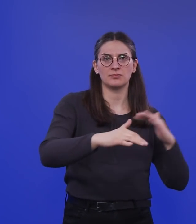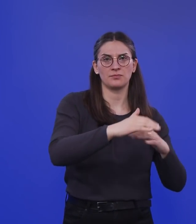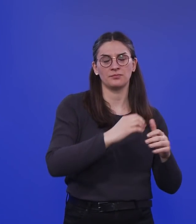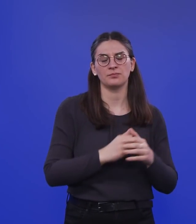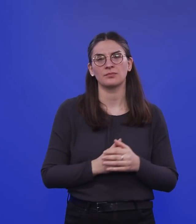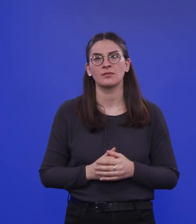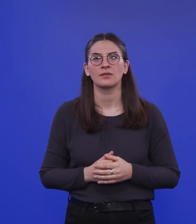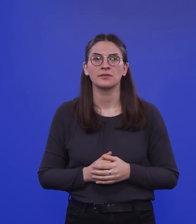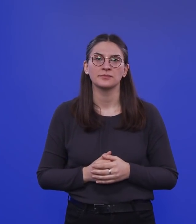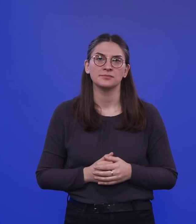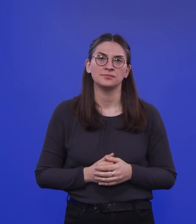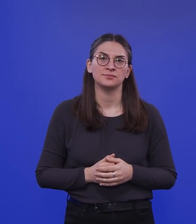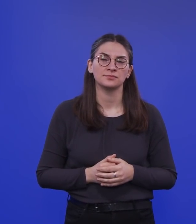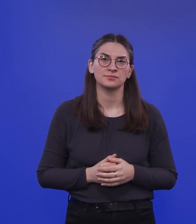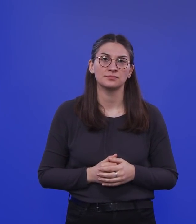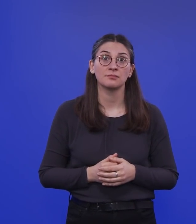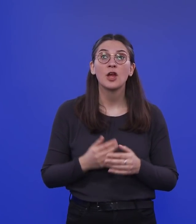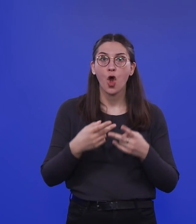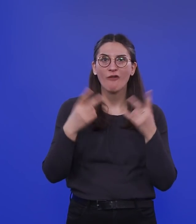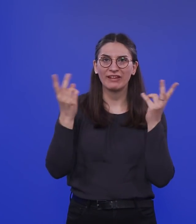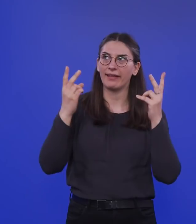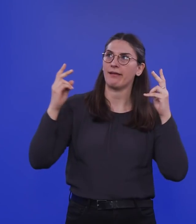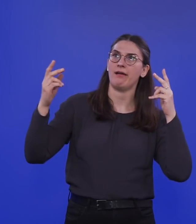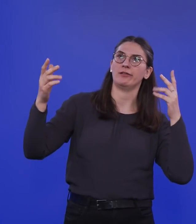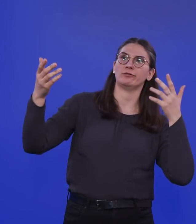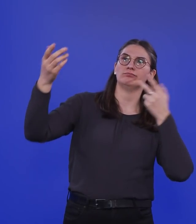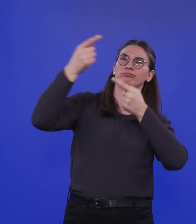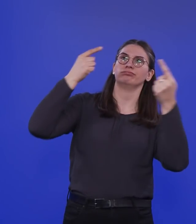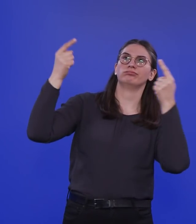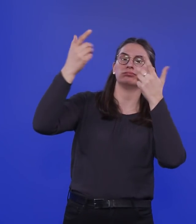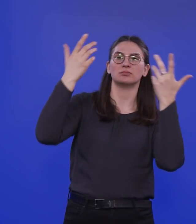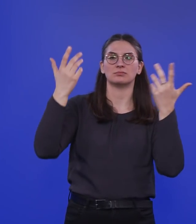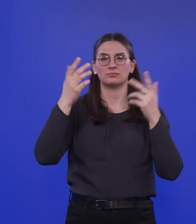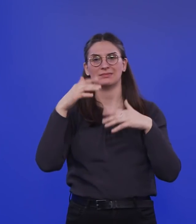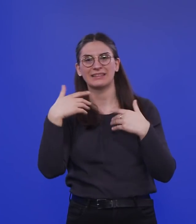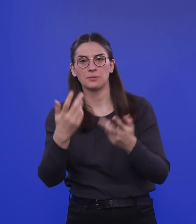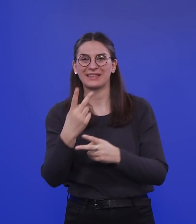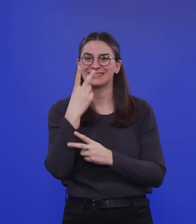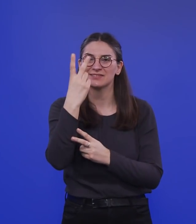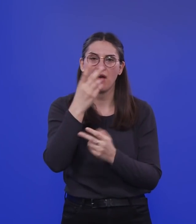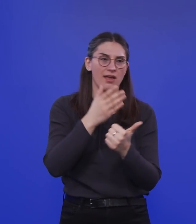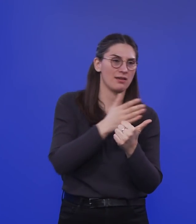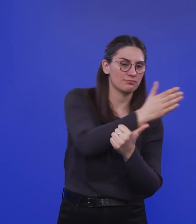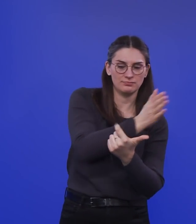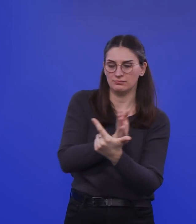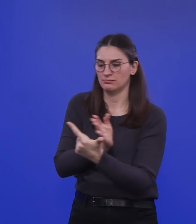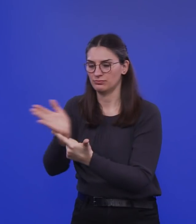sehen in der öffentlichen Argumentation im Moment so zwei Strömungen, würde ich fast sagen. Also